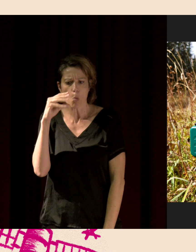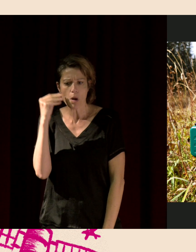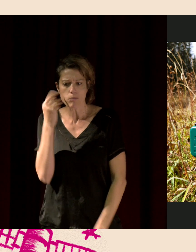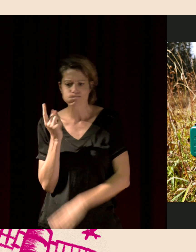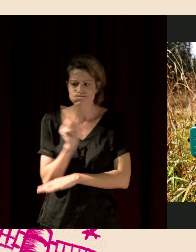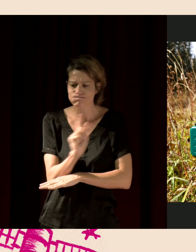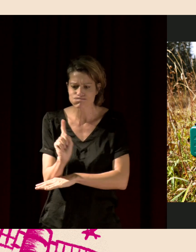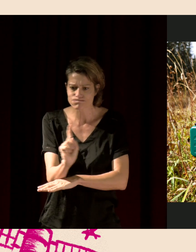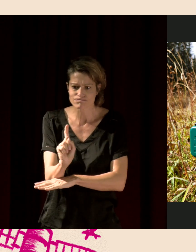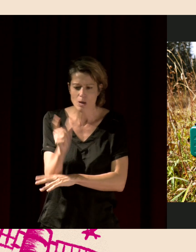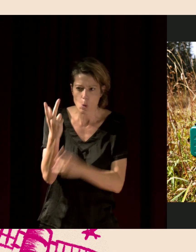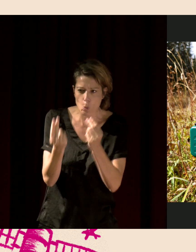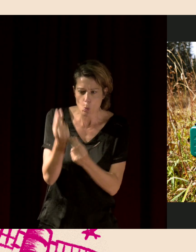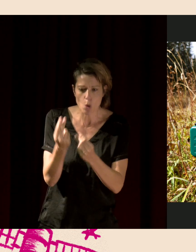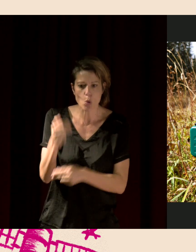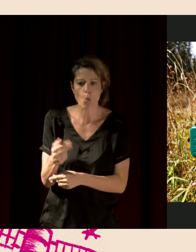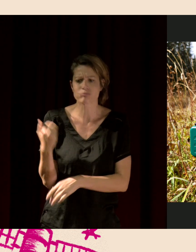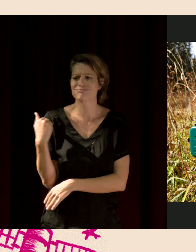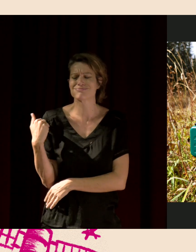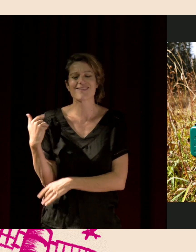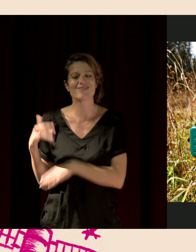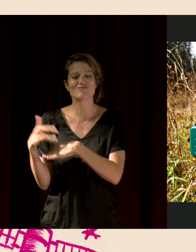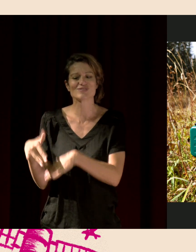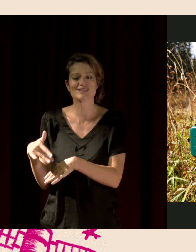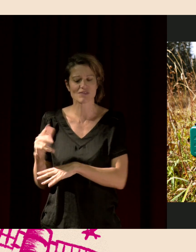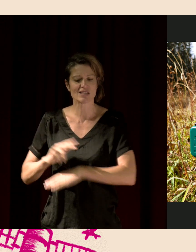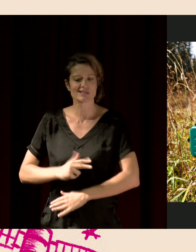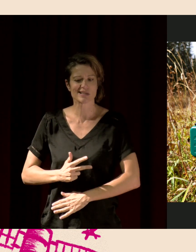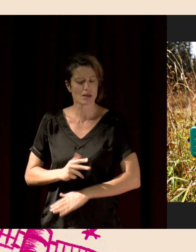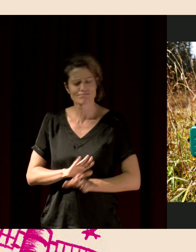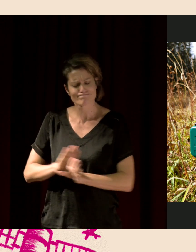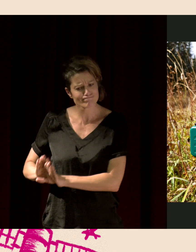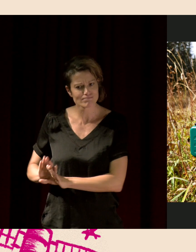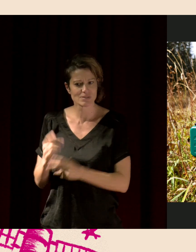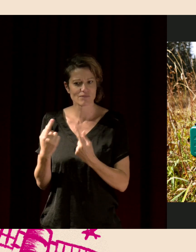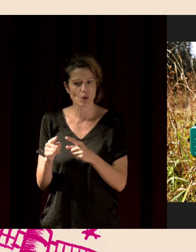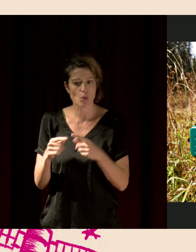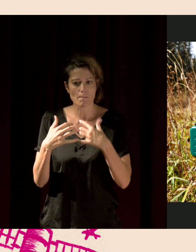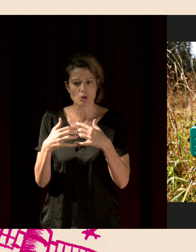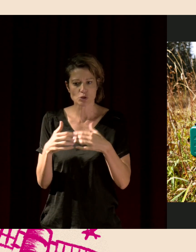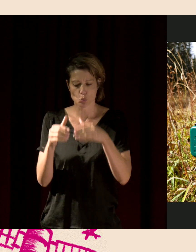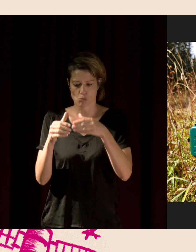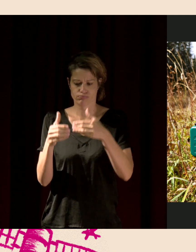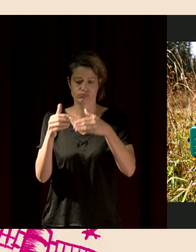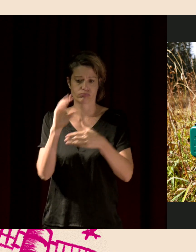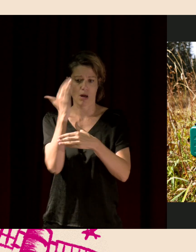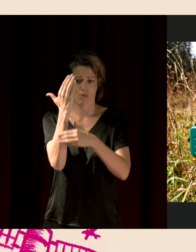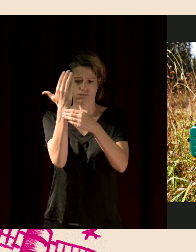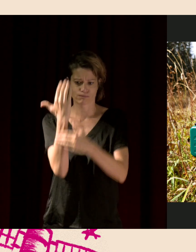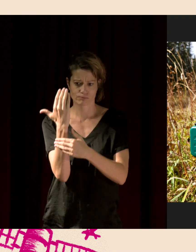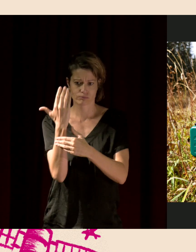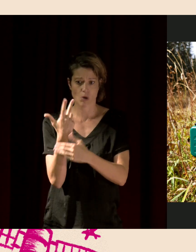moi, je le faisais, par exemple, avant avec les cigales. On utilise ces petits appareils qui vont enregistrer quand on leur dit d'enregistrer. On les programme.